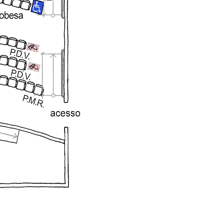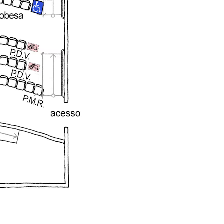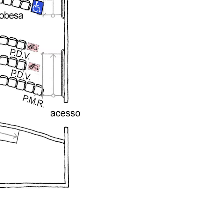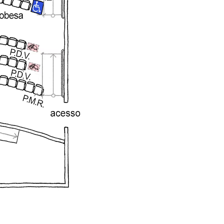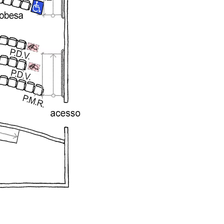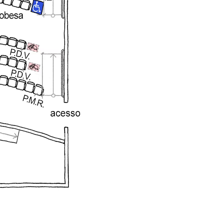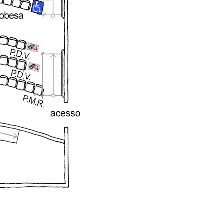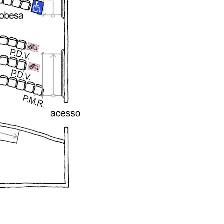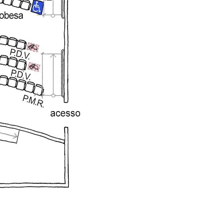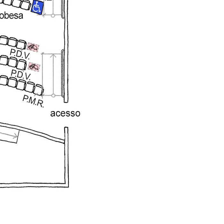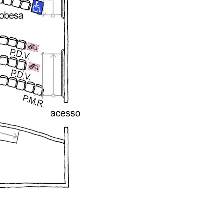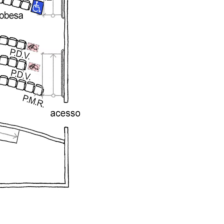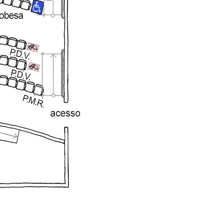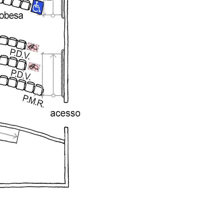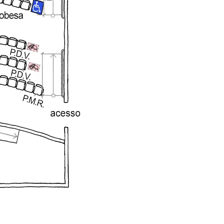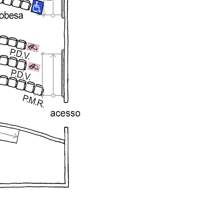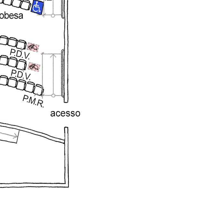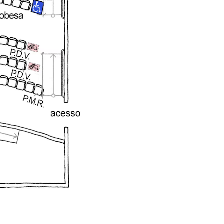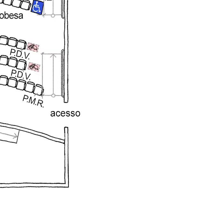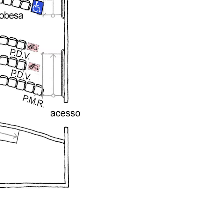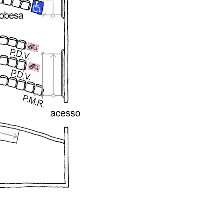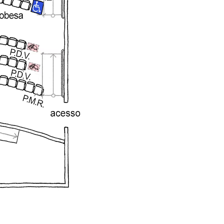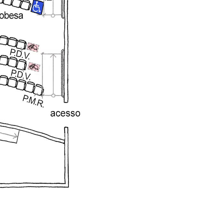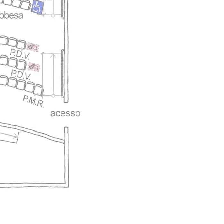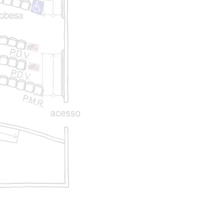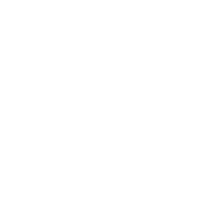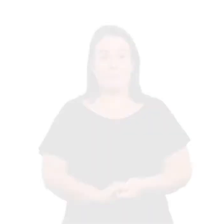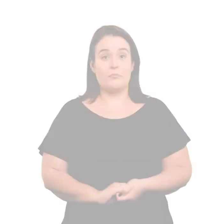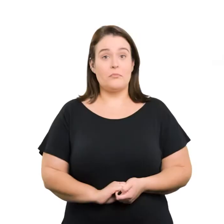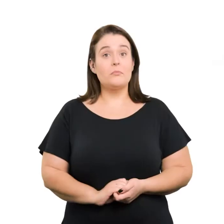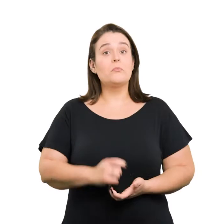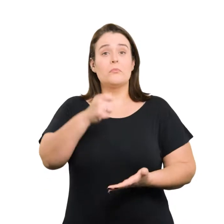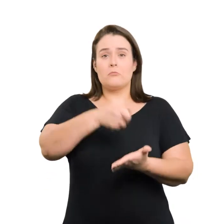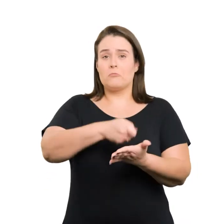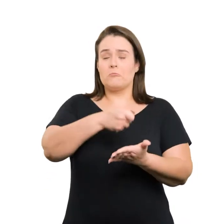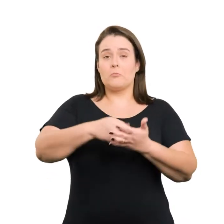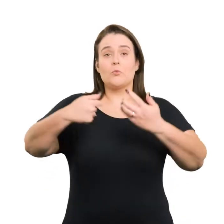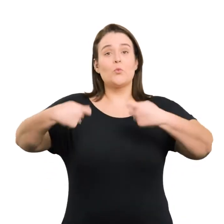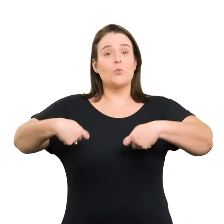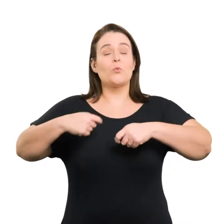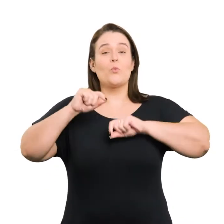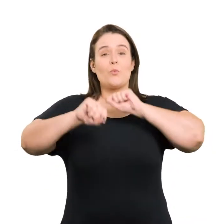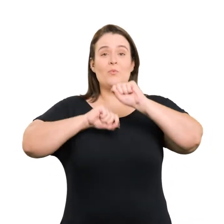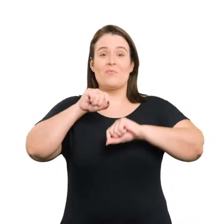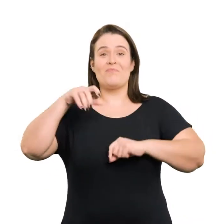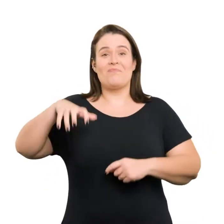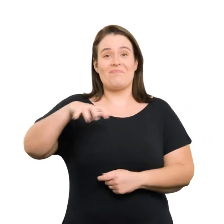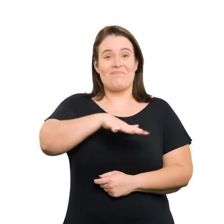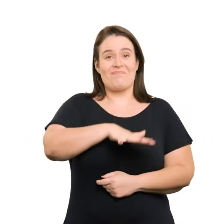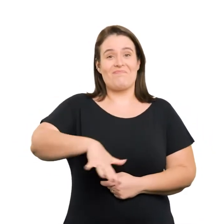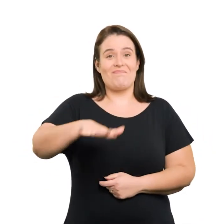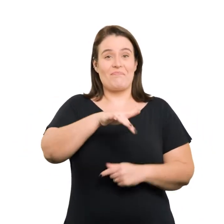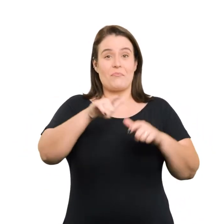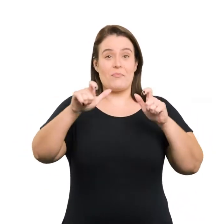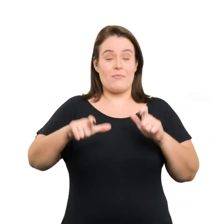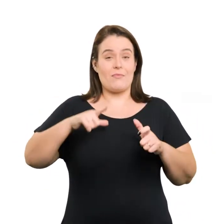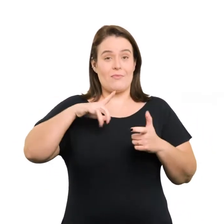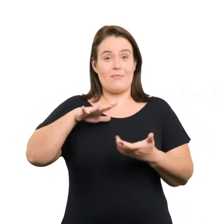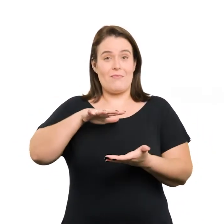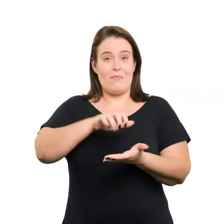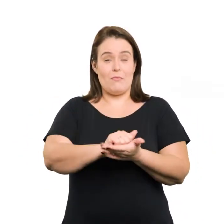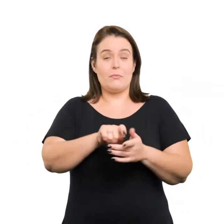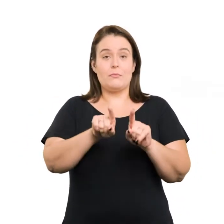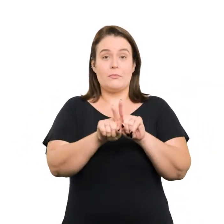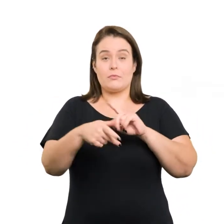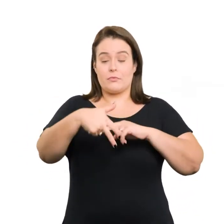corredor lateral. Dicas Além da obrigatória necessidade de espaços ou